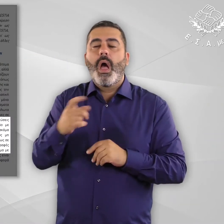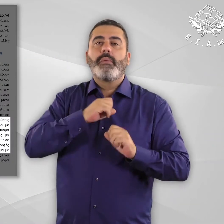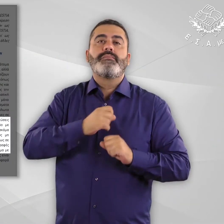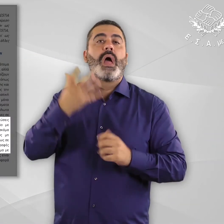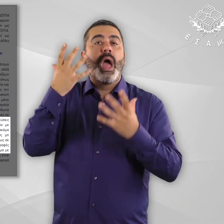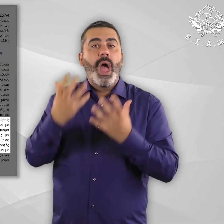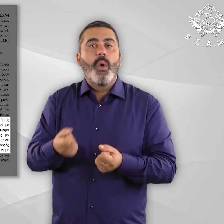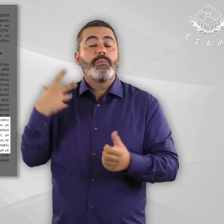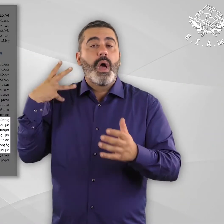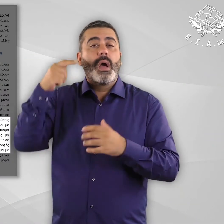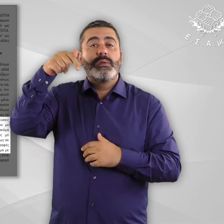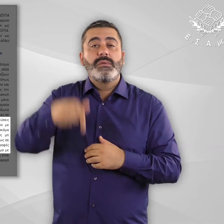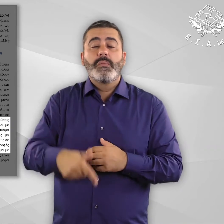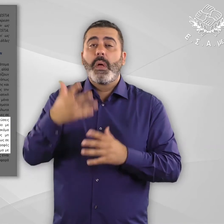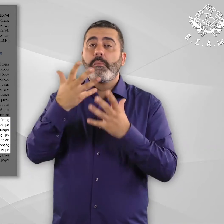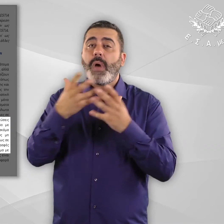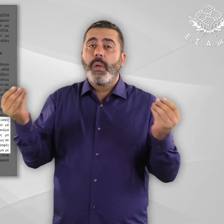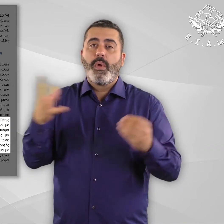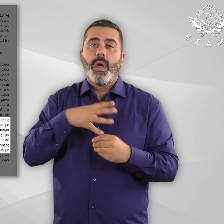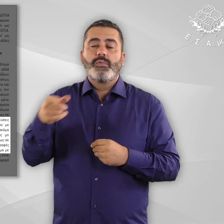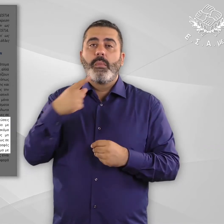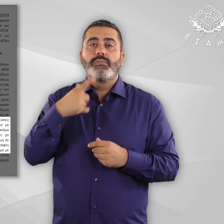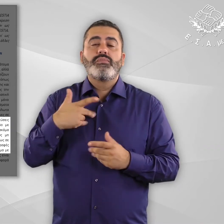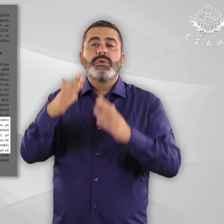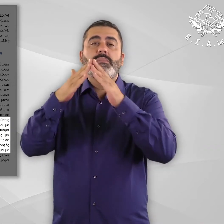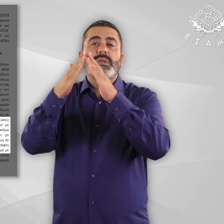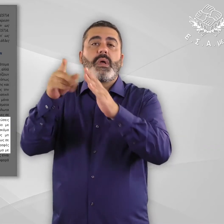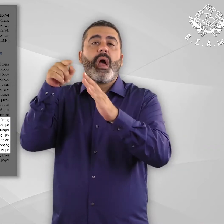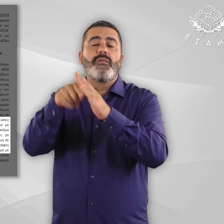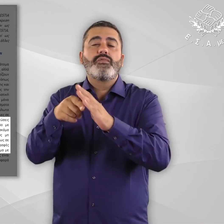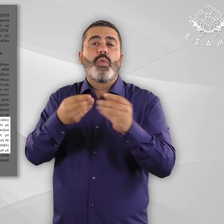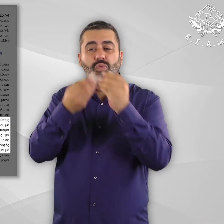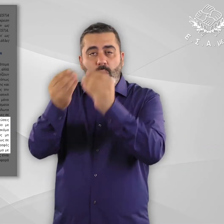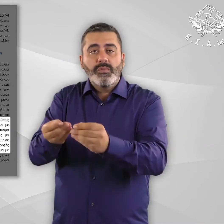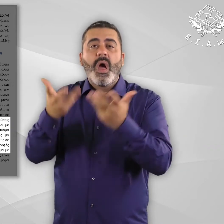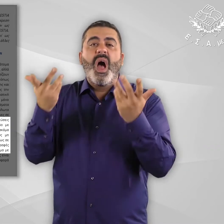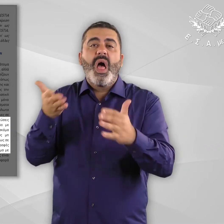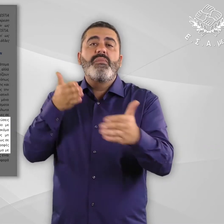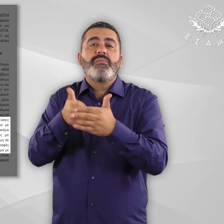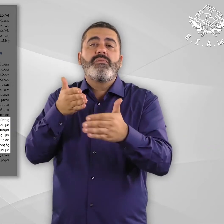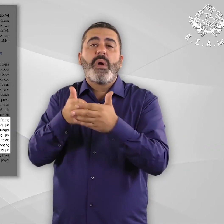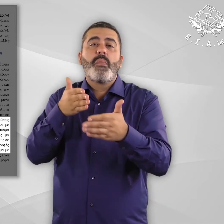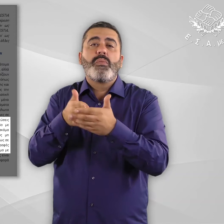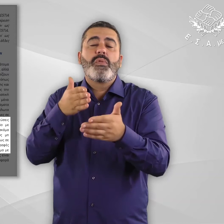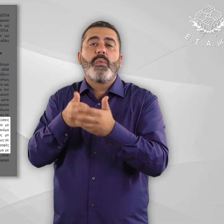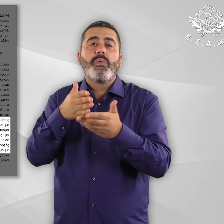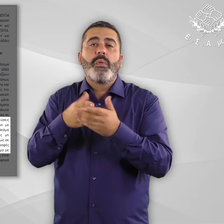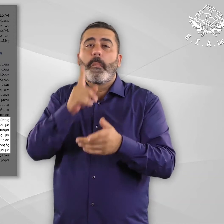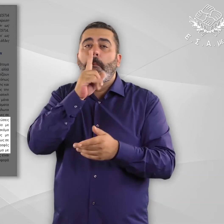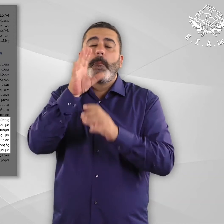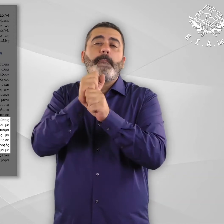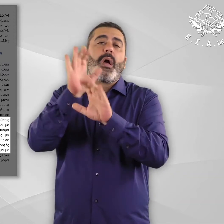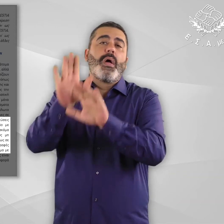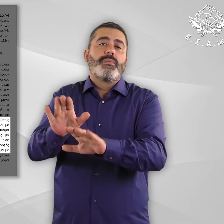άσυλο με αναπηρία και χρόνιες παθήσεις, διαπίστωσε ότι υπάρχουν ακόμα και σήμερα πολλά άτομα αποστεγάζονται σε χώρους μη